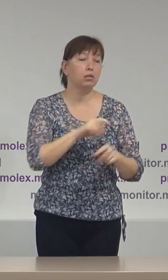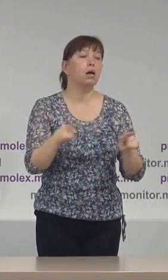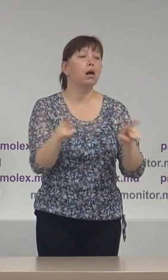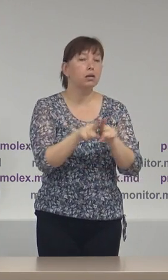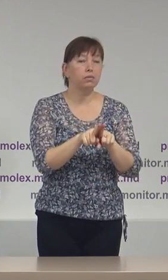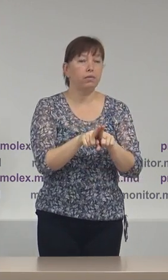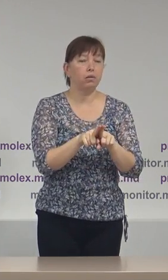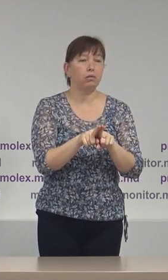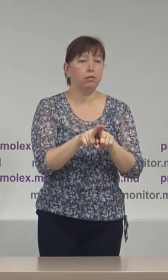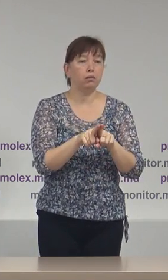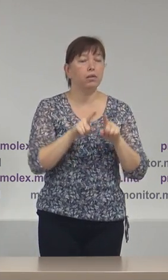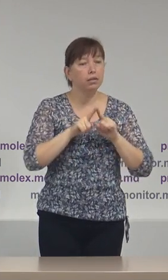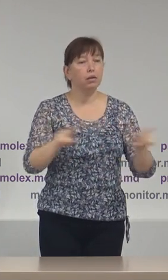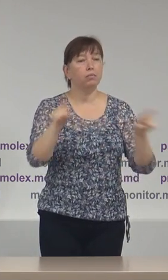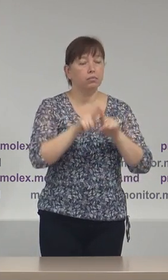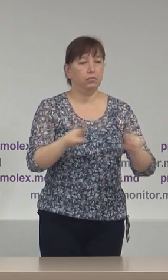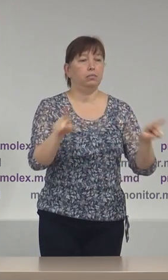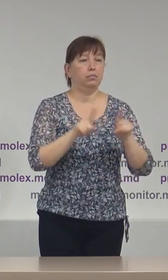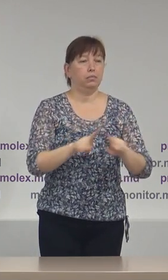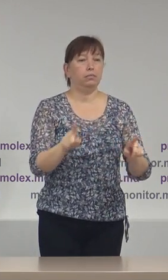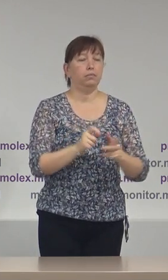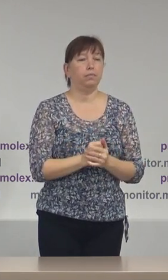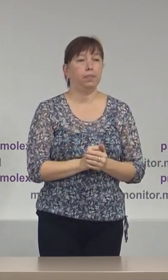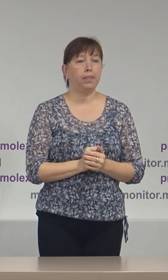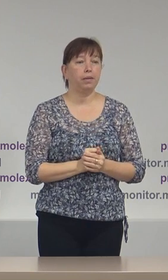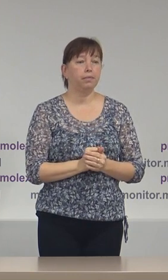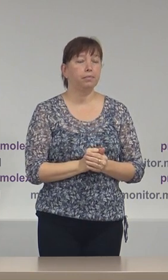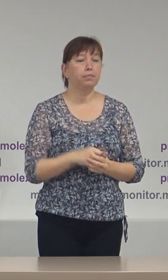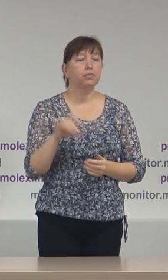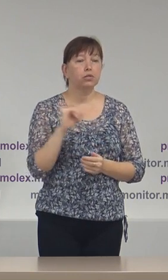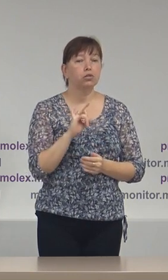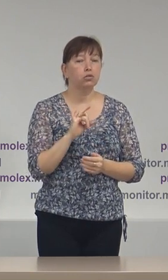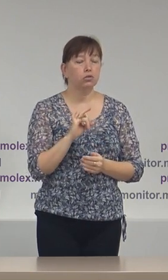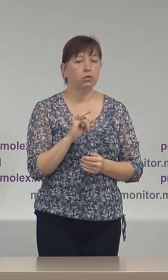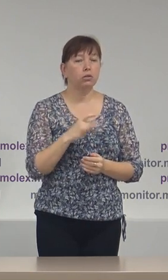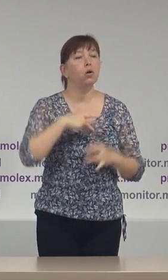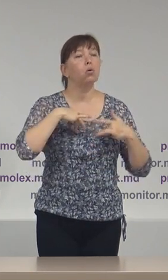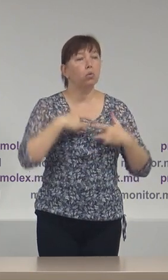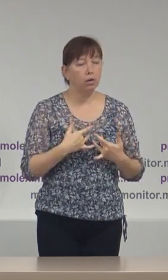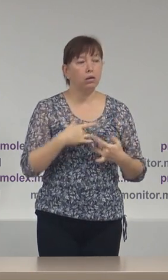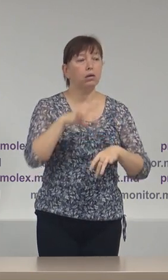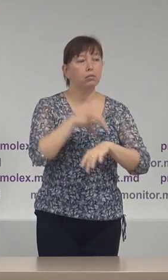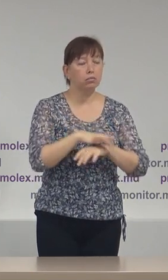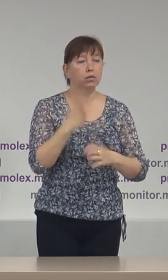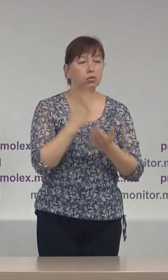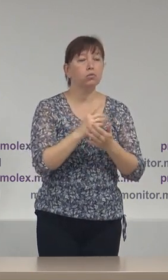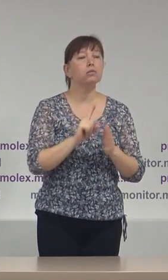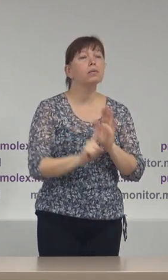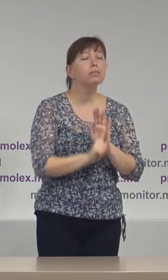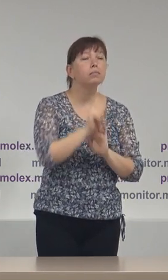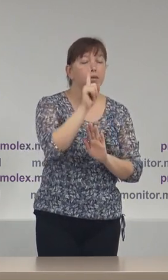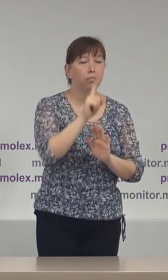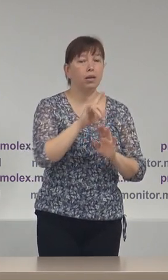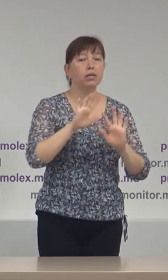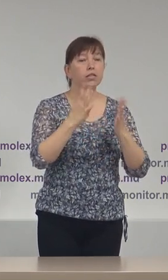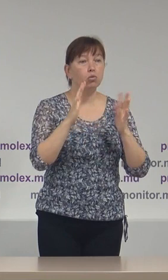de situații și cu regret atestăm și primele situații de intimidare